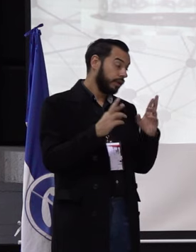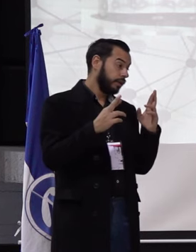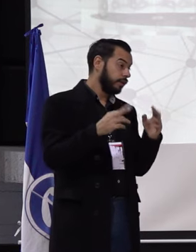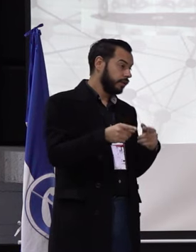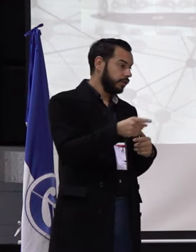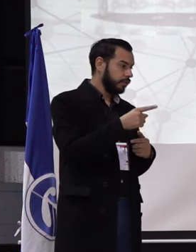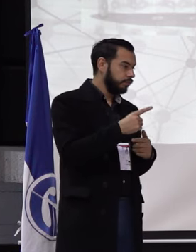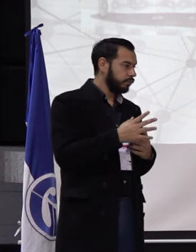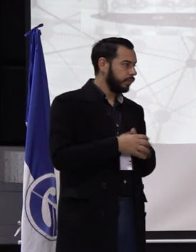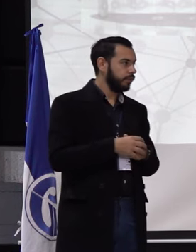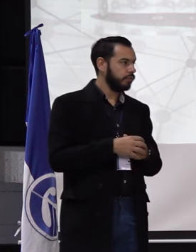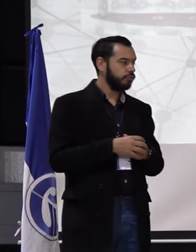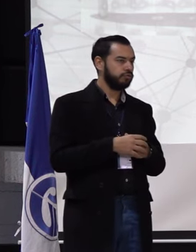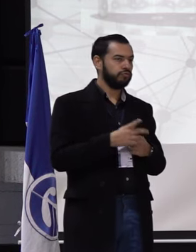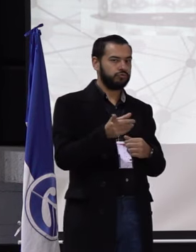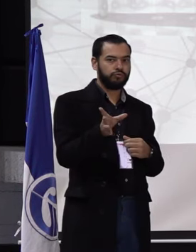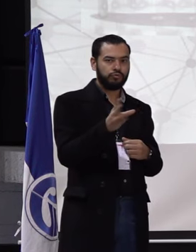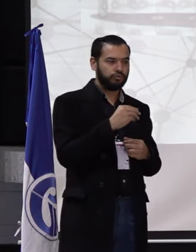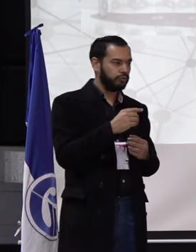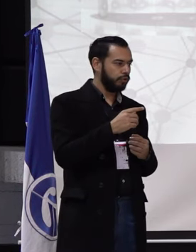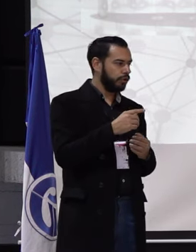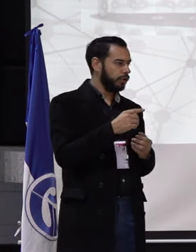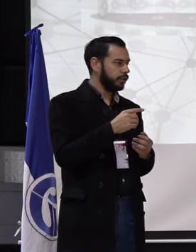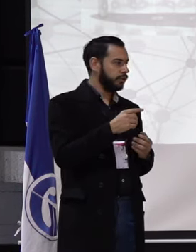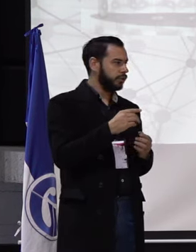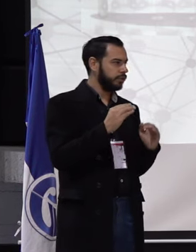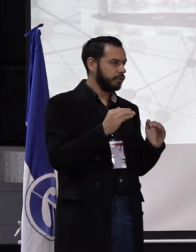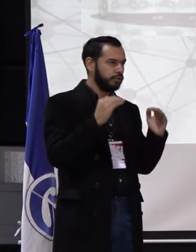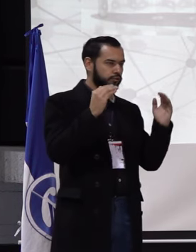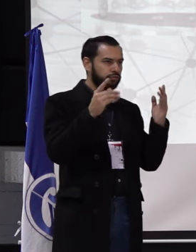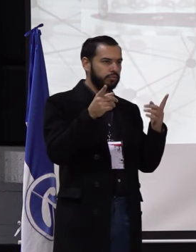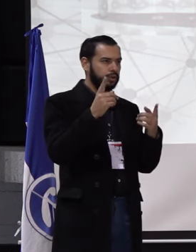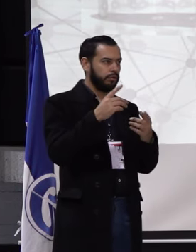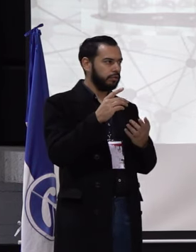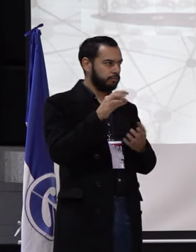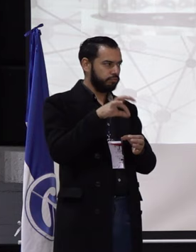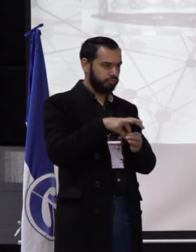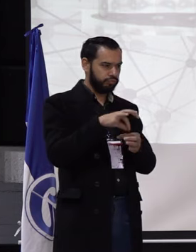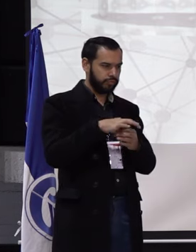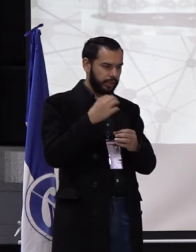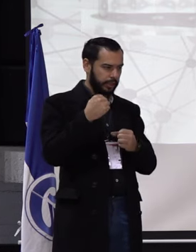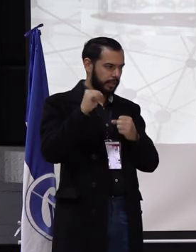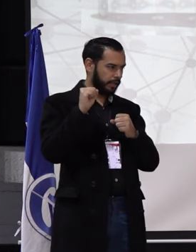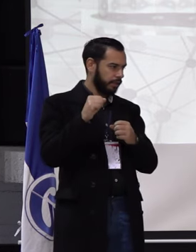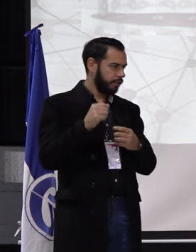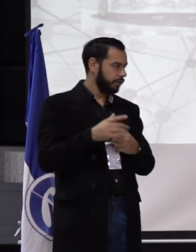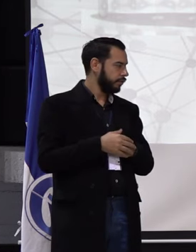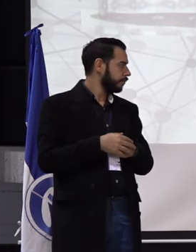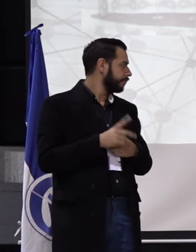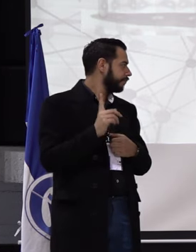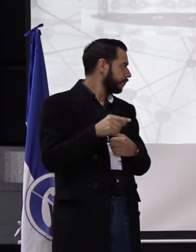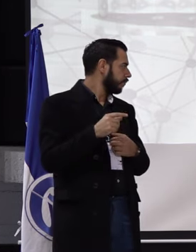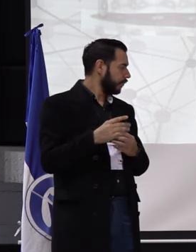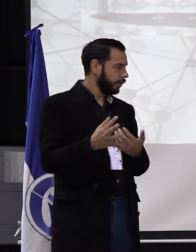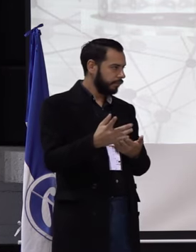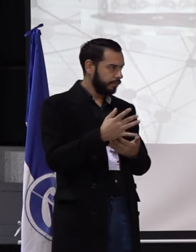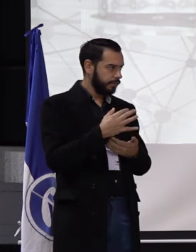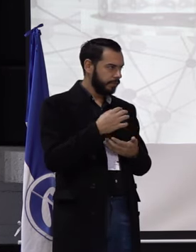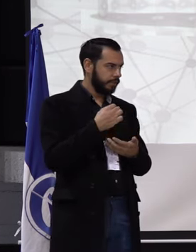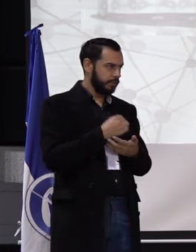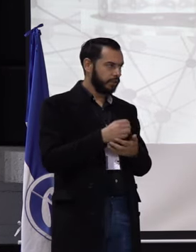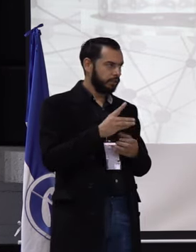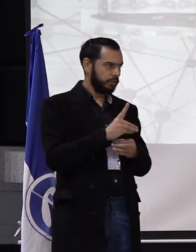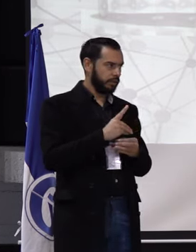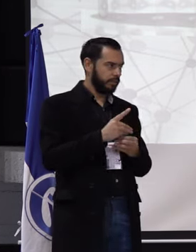que, pues, todas las planchas del superior, pues, puedan también, la que quede ganadora, pueda también recogernos como